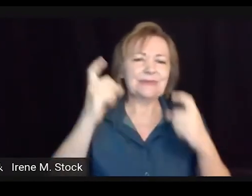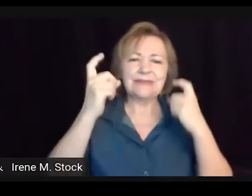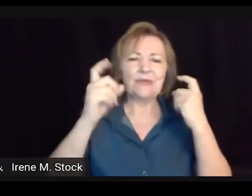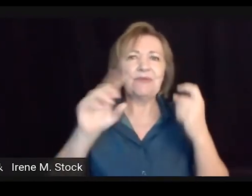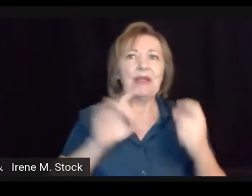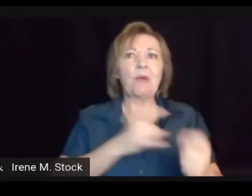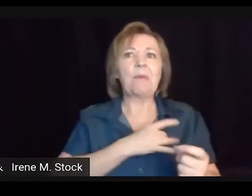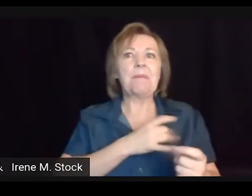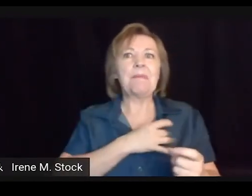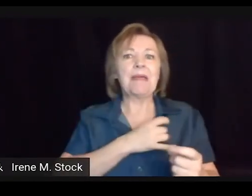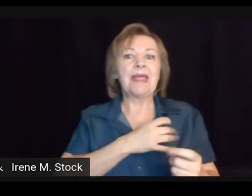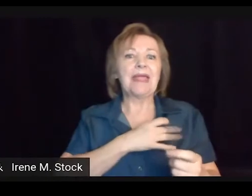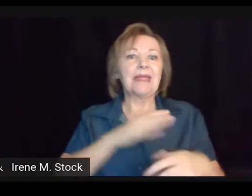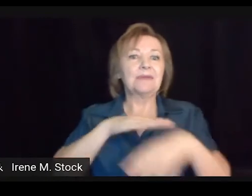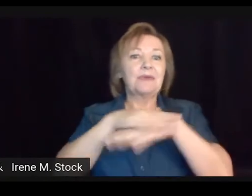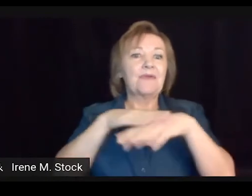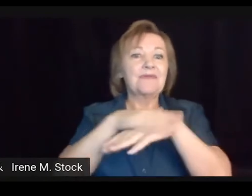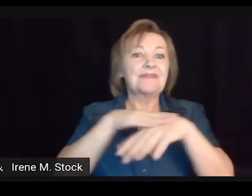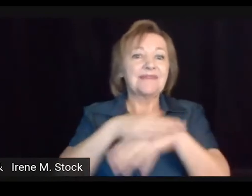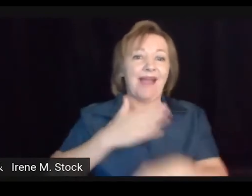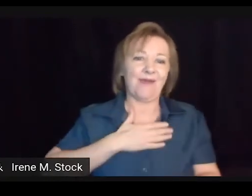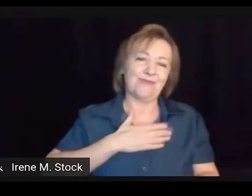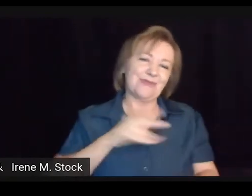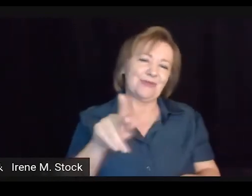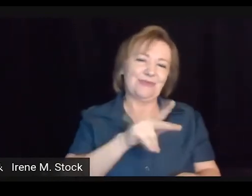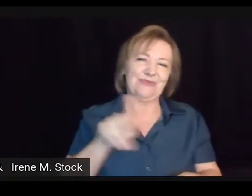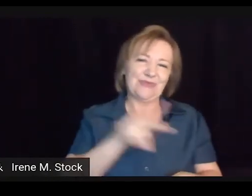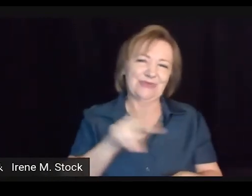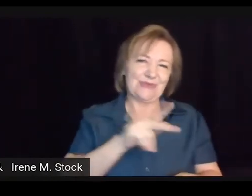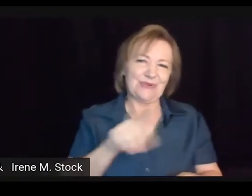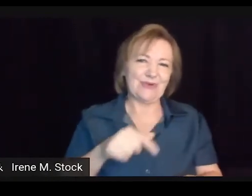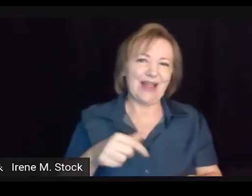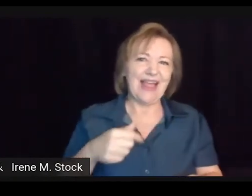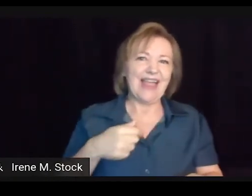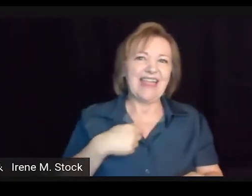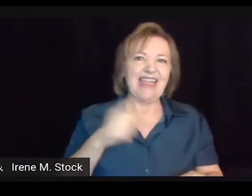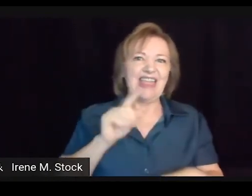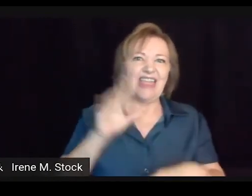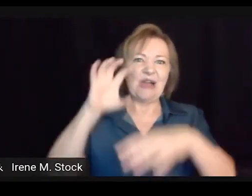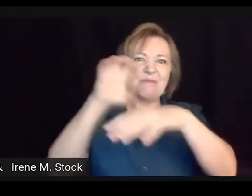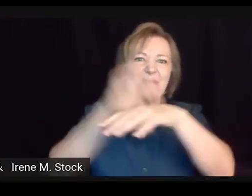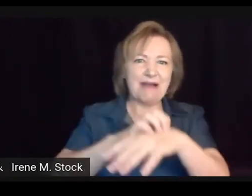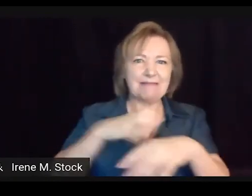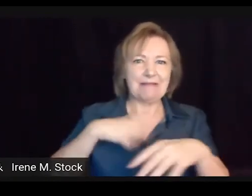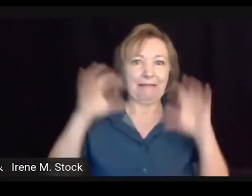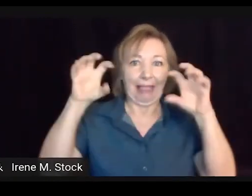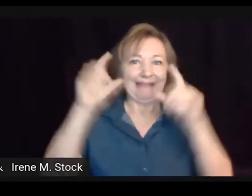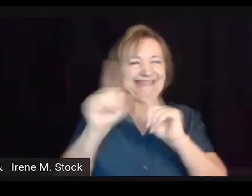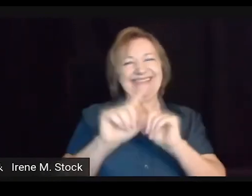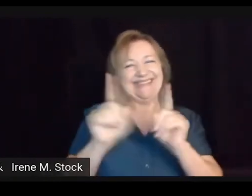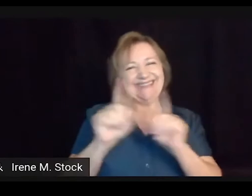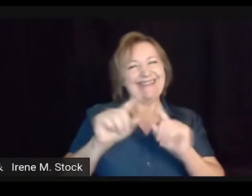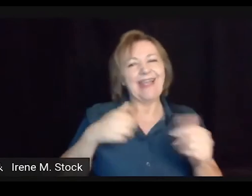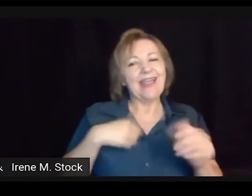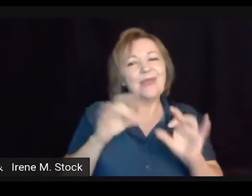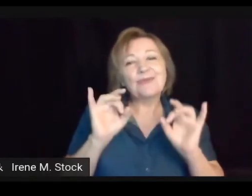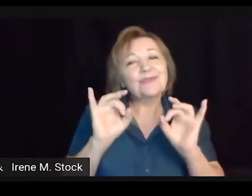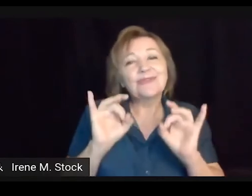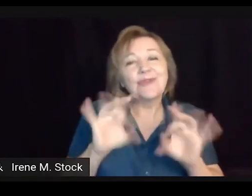Consigo ler em português. Vamos nos comunicando. Não precisa ter medo de conversar comigo. Ai, eu não mordo. Eu vou morder